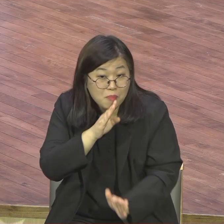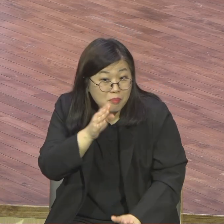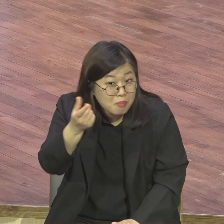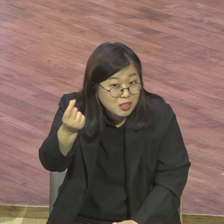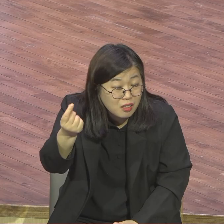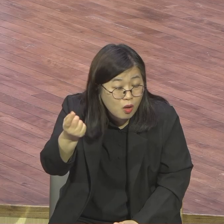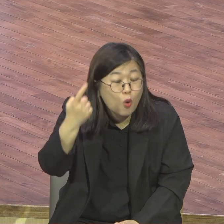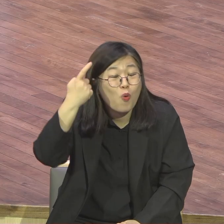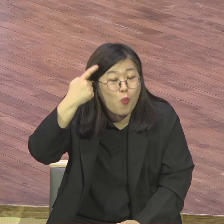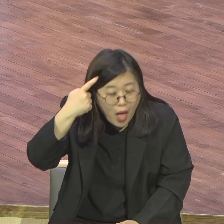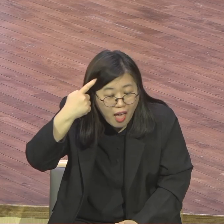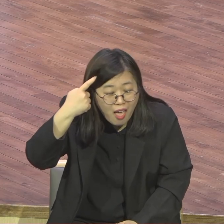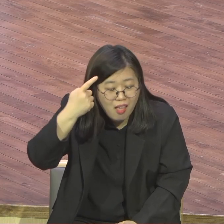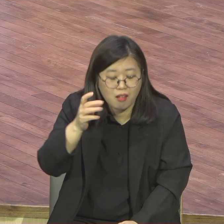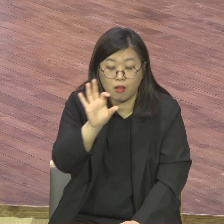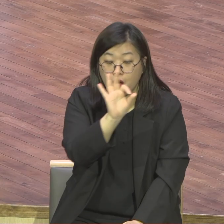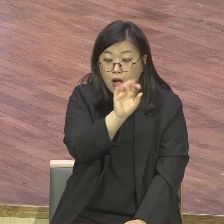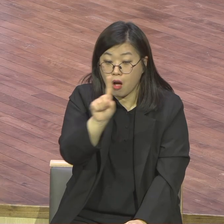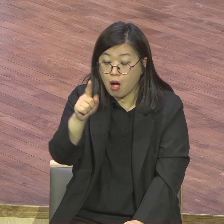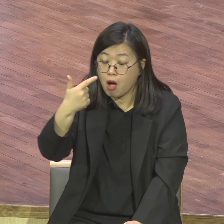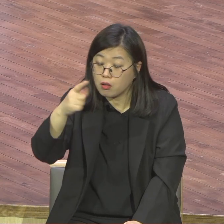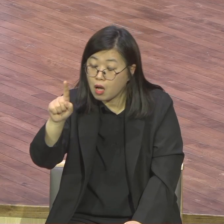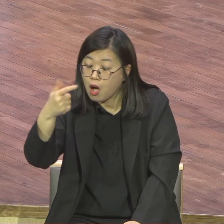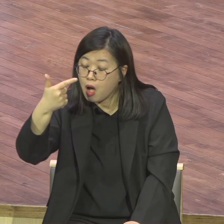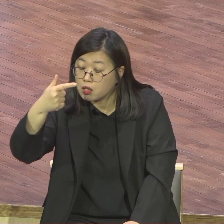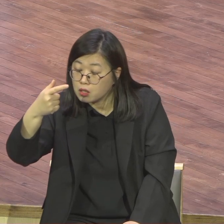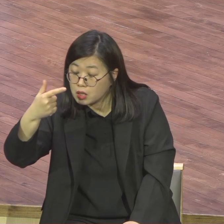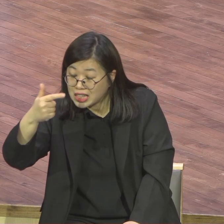바쳤습니다. 건축한다고 바쳤는데